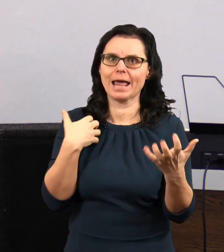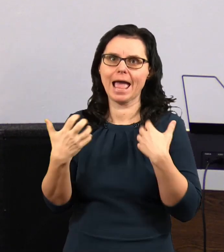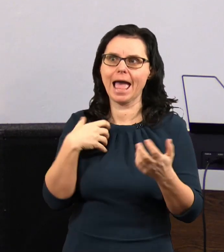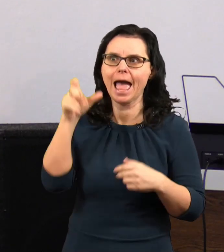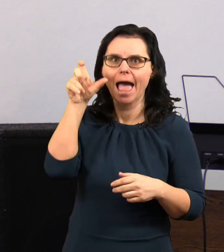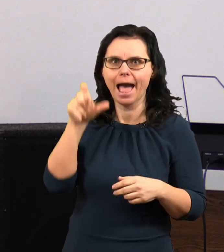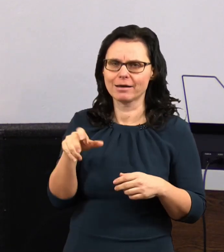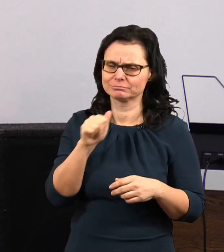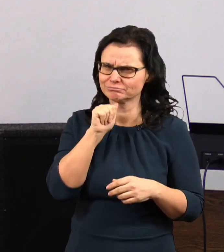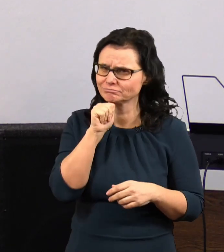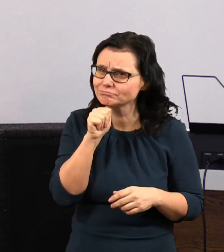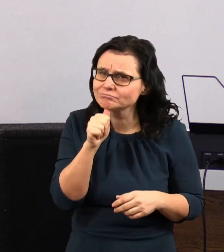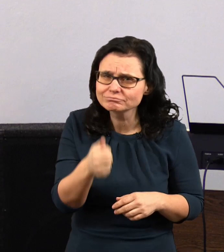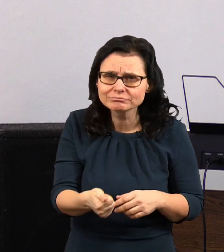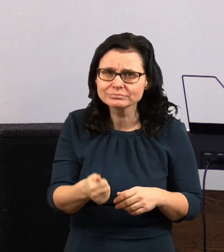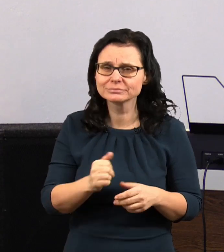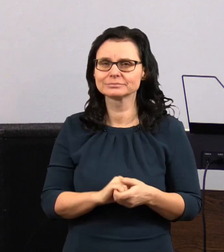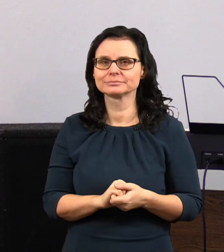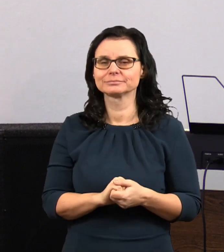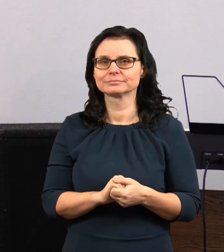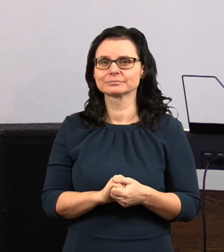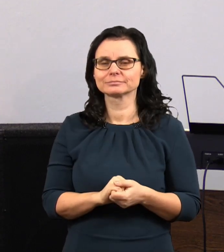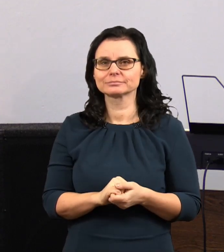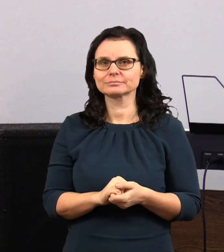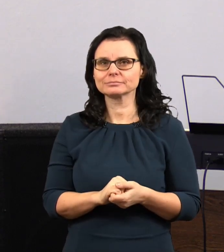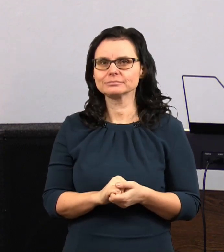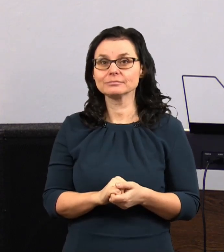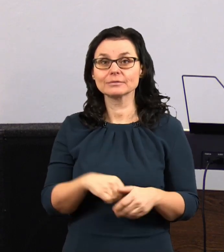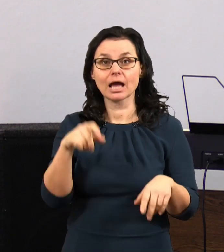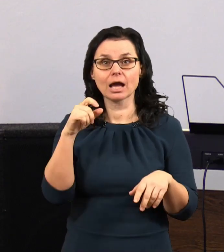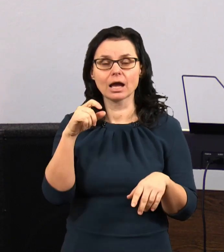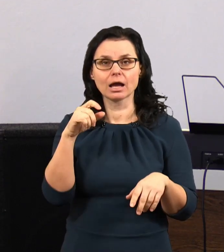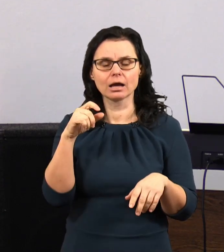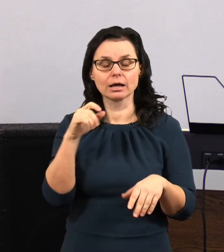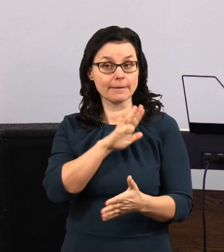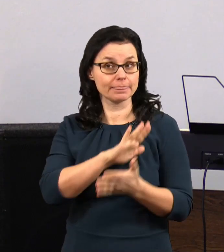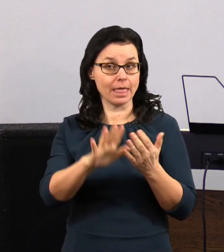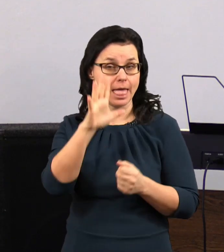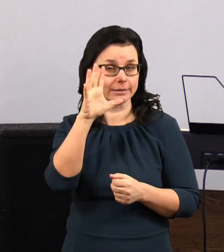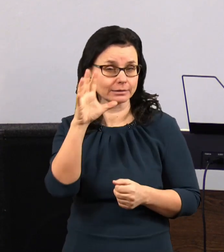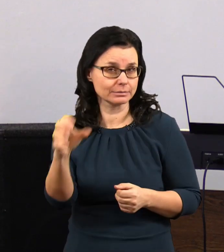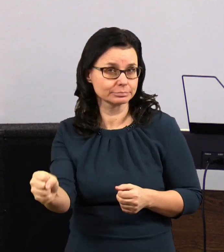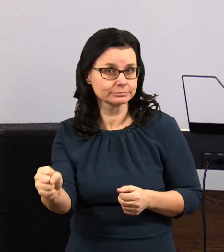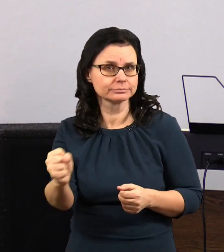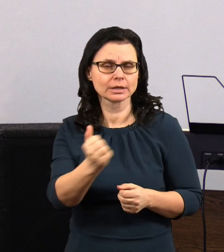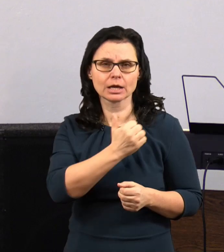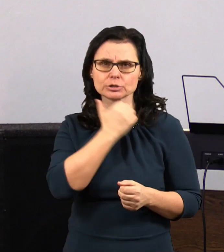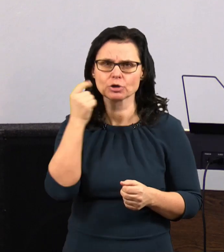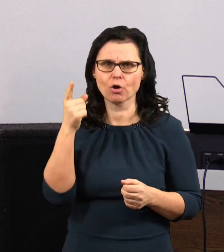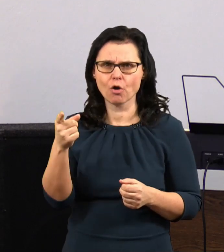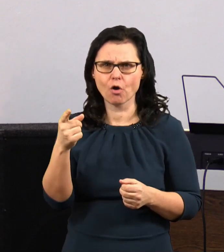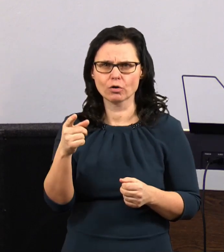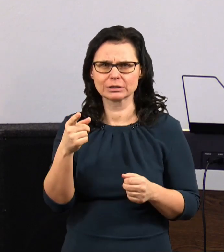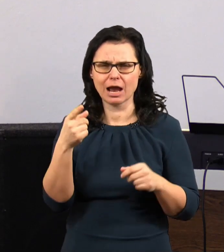A představte si, že hned jsme si všimli, že takový celý